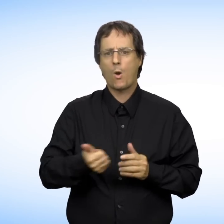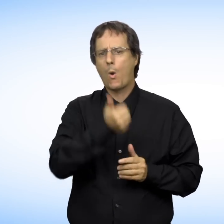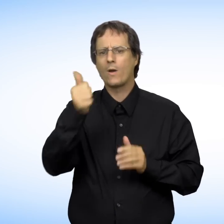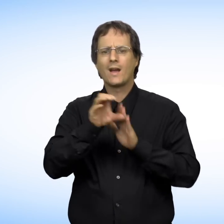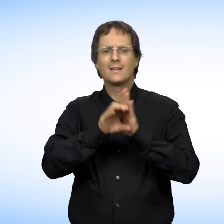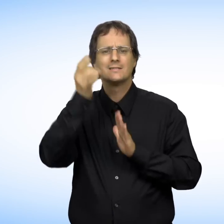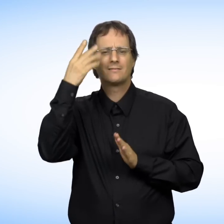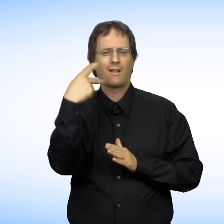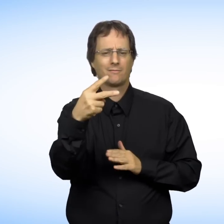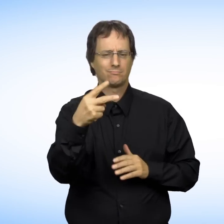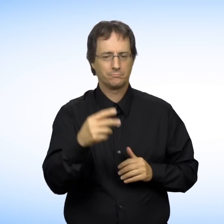caractéristique personnelle.